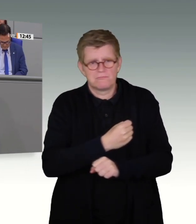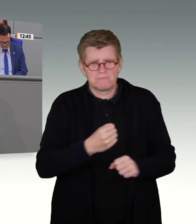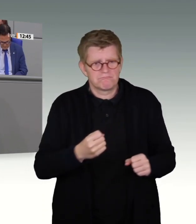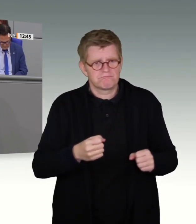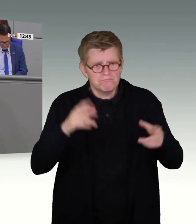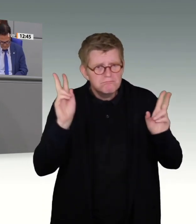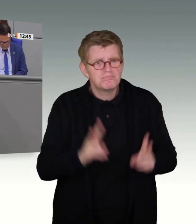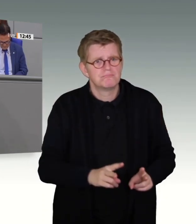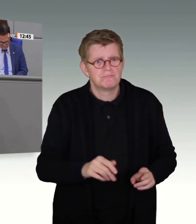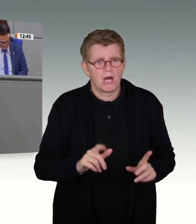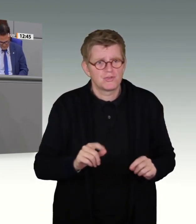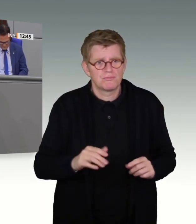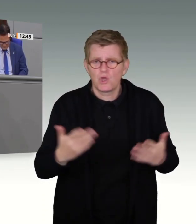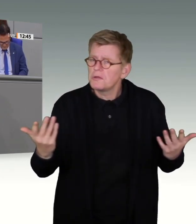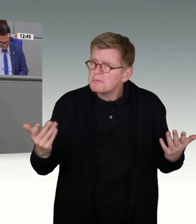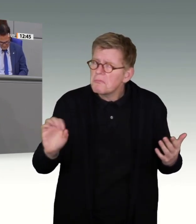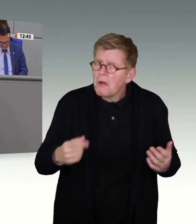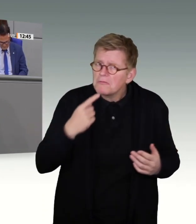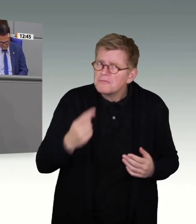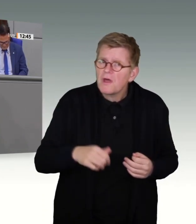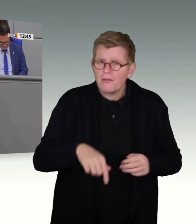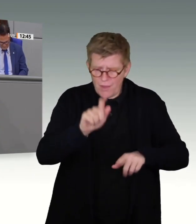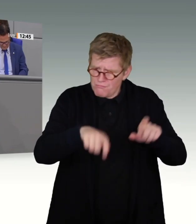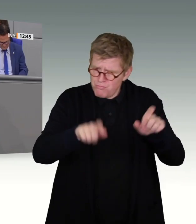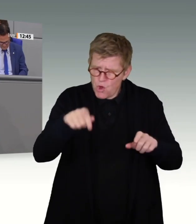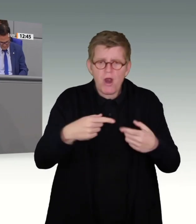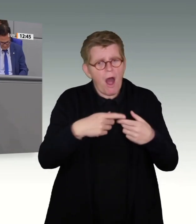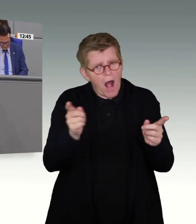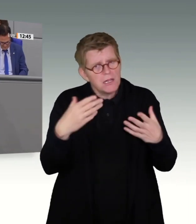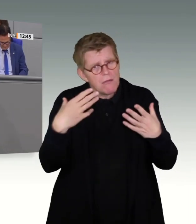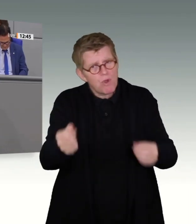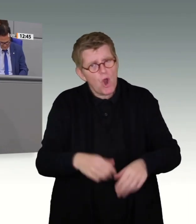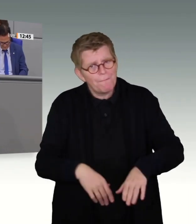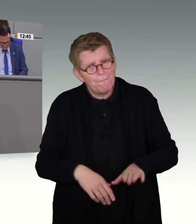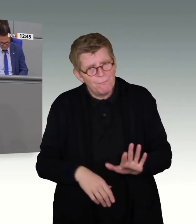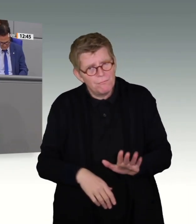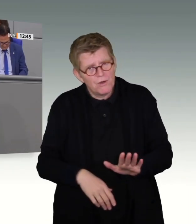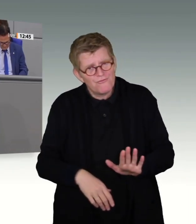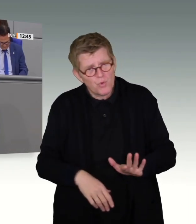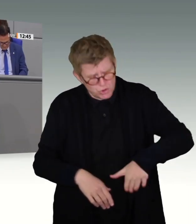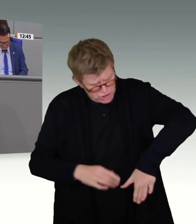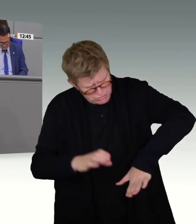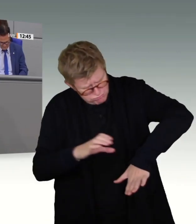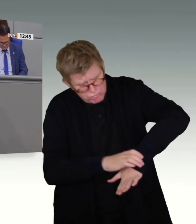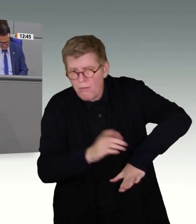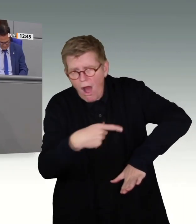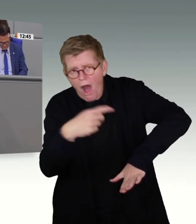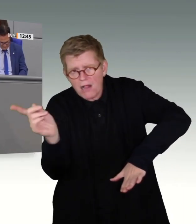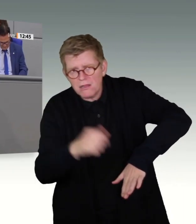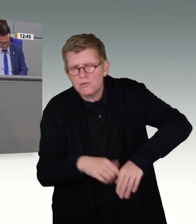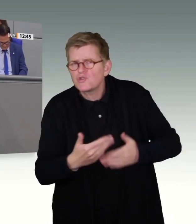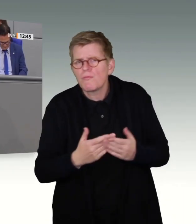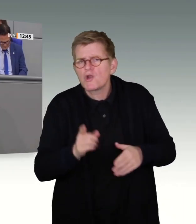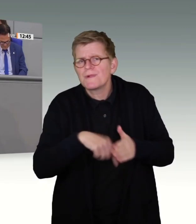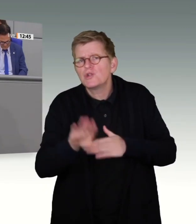und jedem Bürger, beispielsweise mit der Einschulung, einen solchen Sender zu verpassen. Wenn allgemein die Bewegungen und der